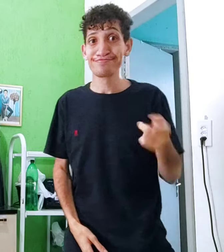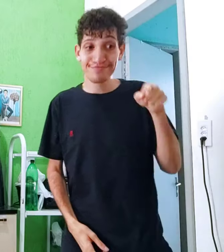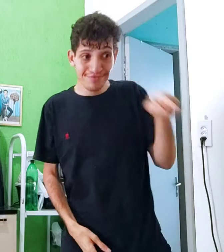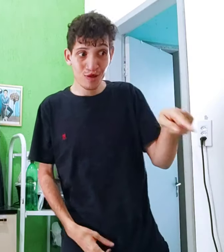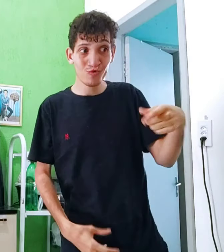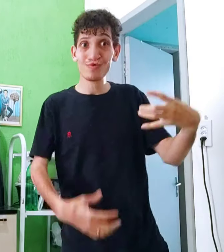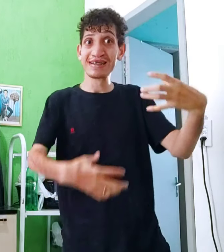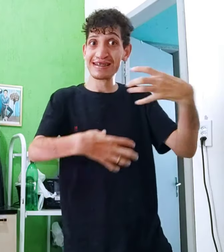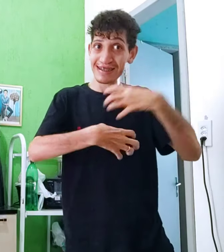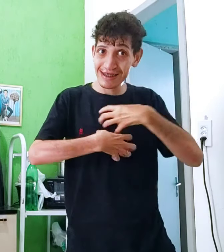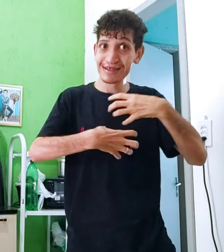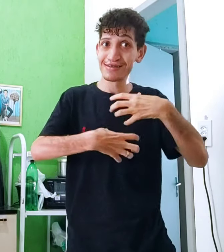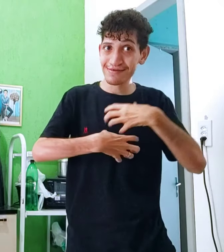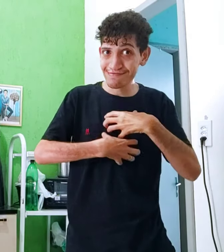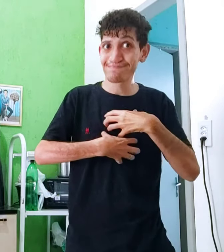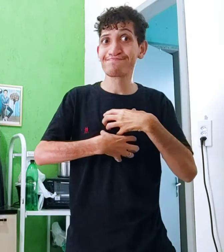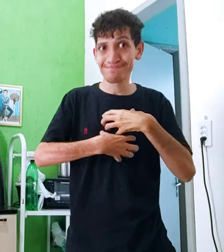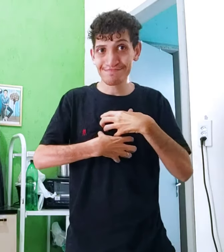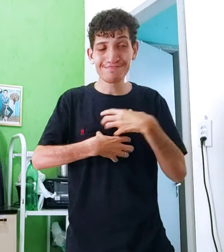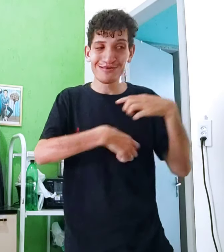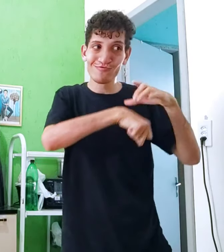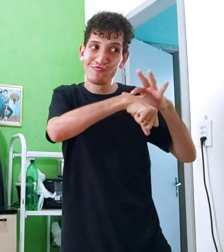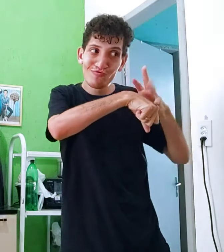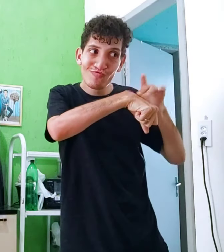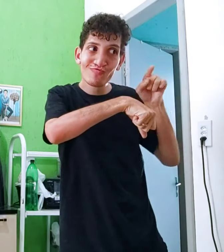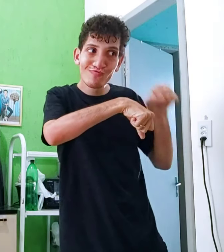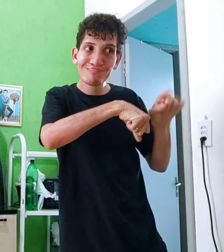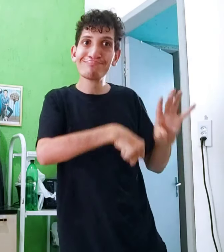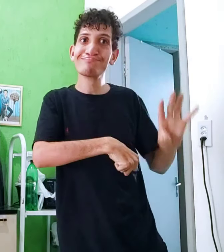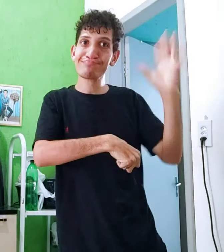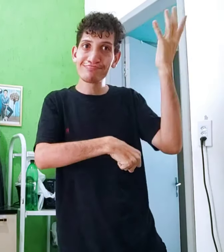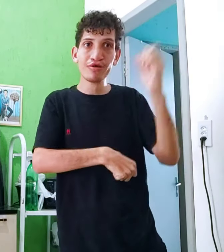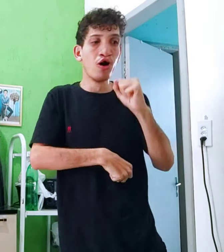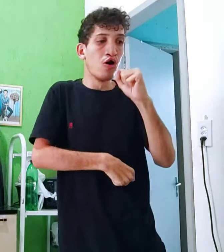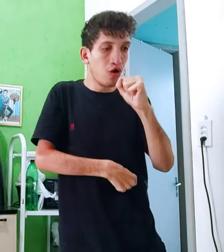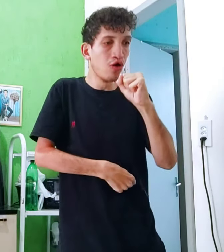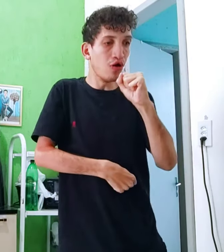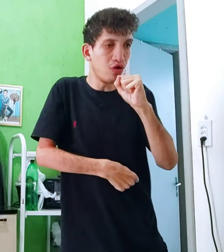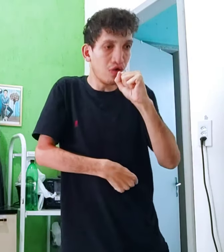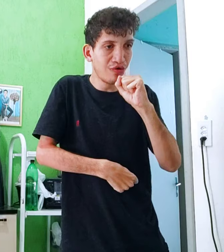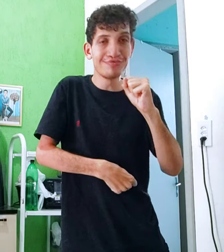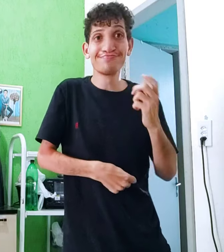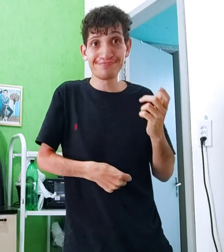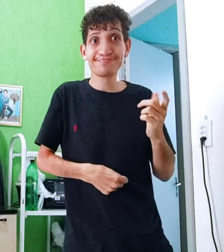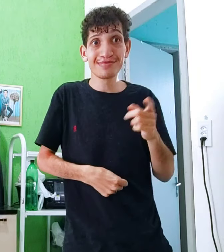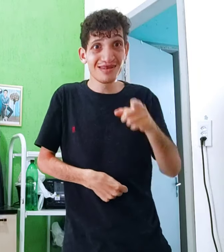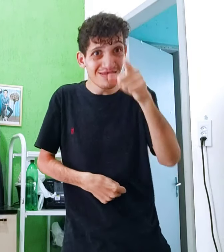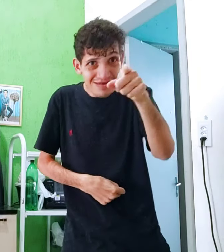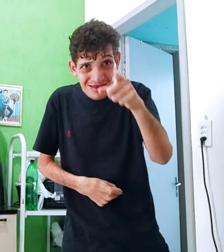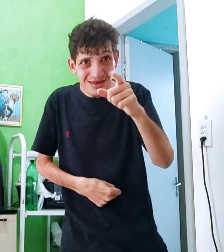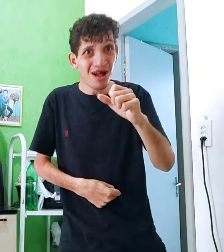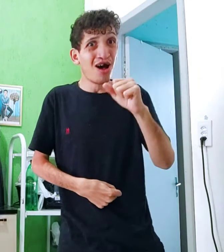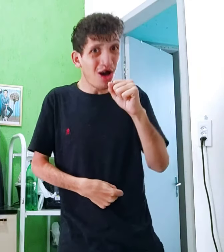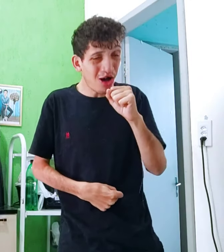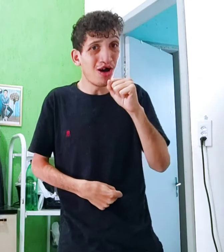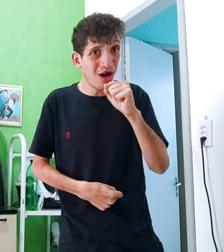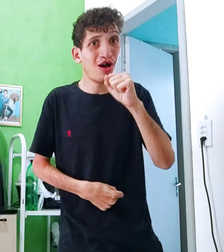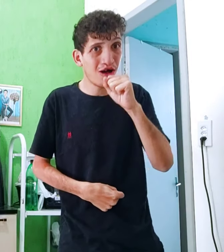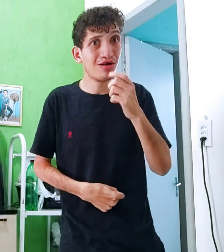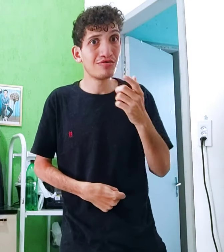Tóssil. Isso é um sintoma. Doença, Tóssil. Então, você,